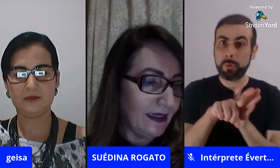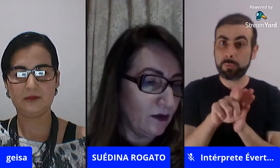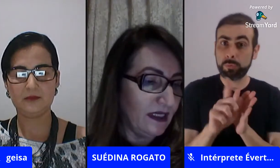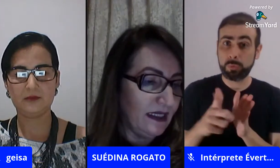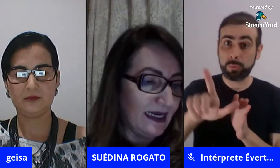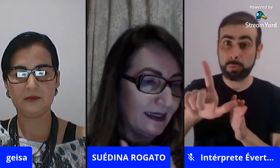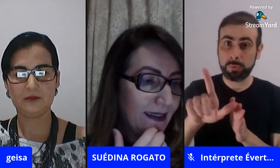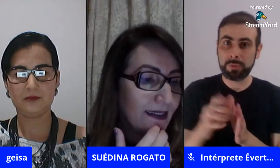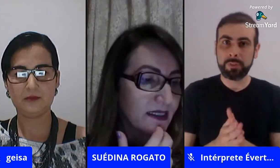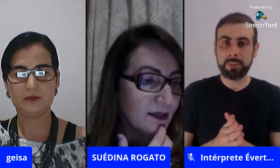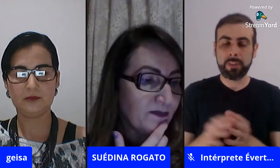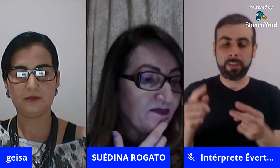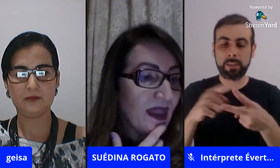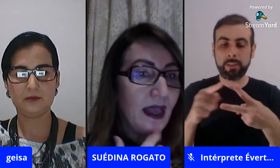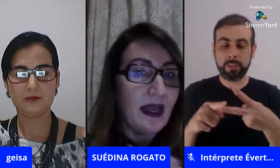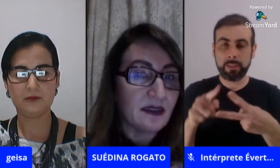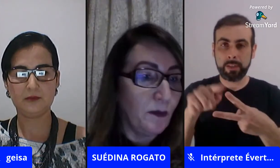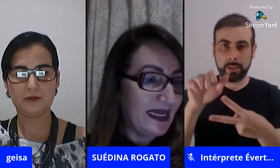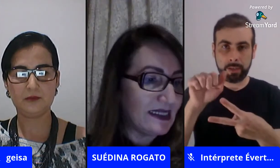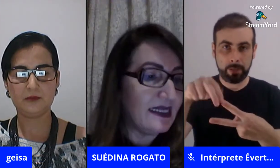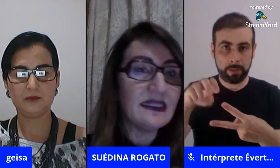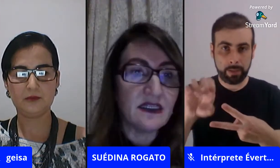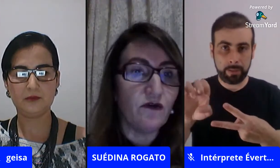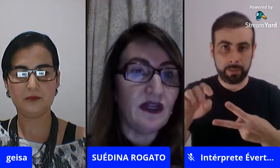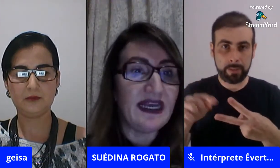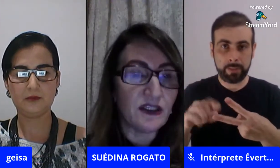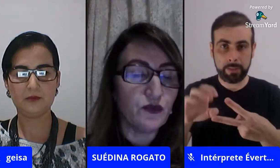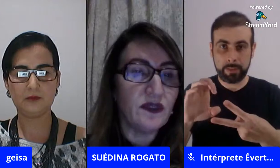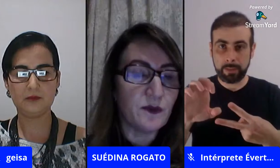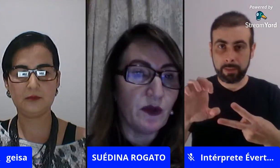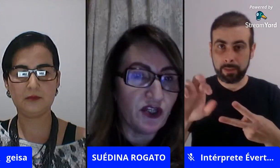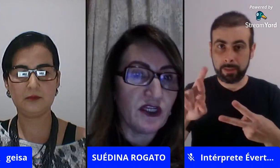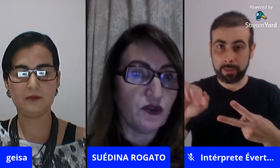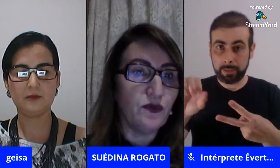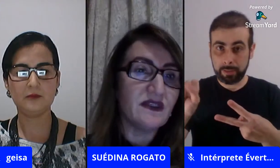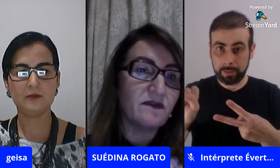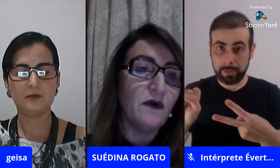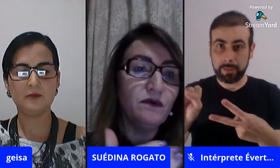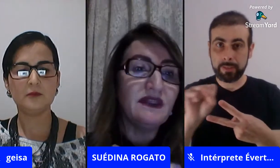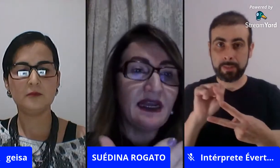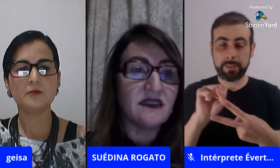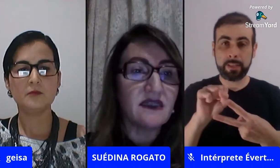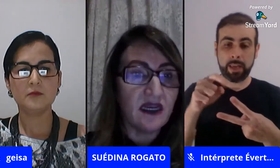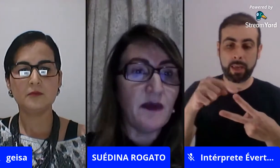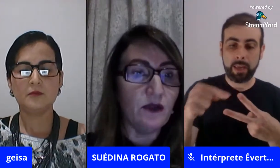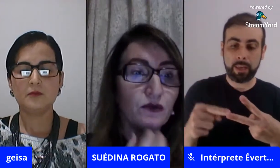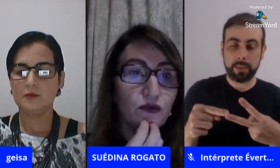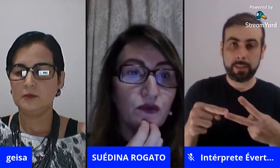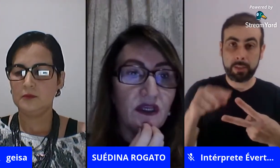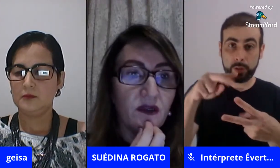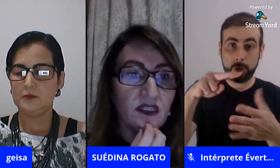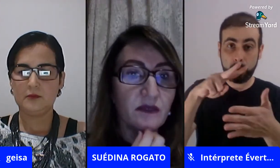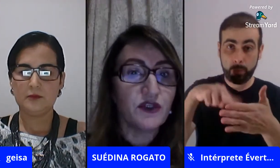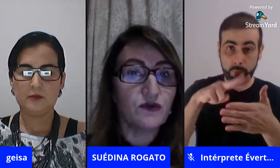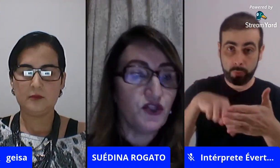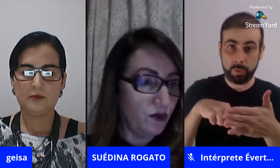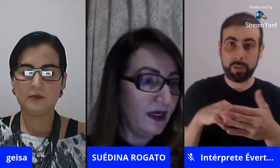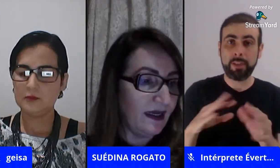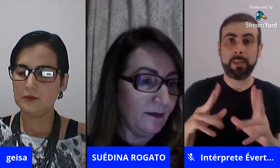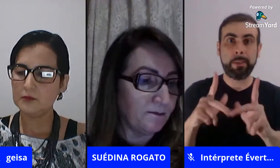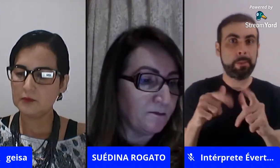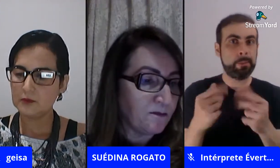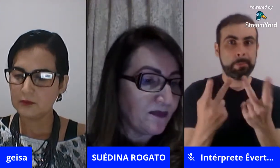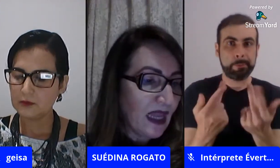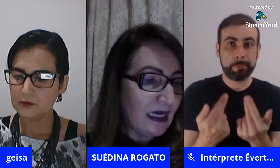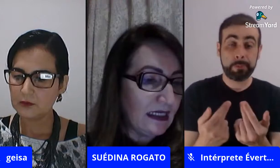perguntas da Anne Caroline e da Cris são parecidas eu vou ler as duas porque eu acho que as duas vão nesse segmento do que nós